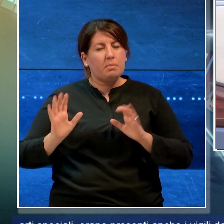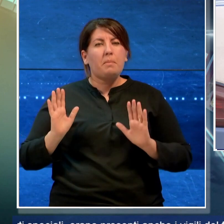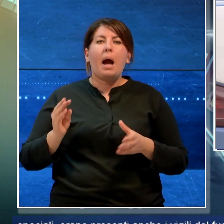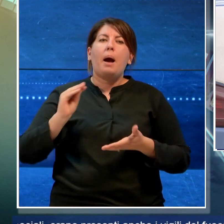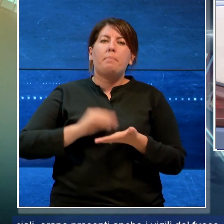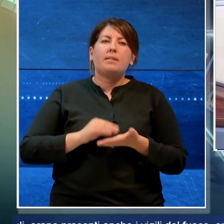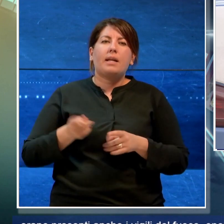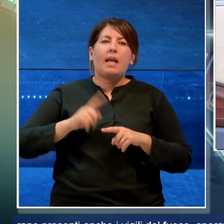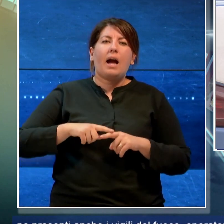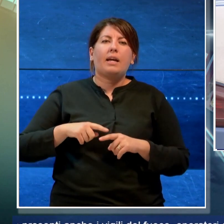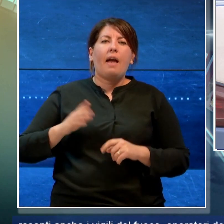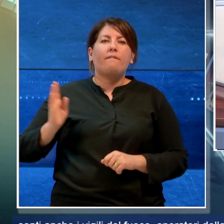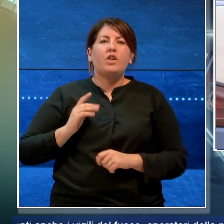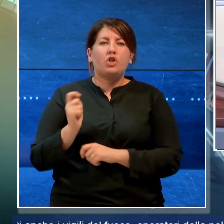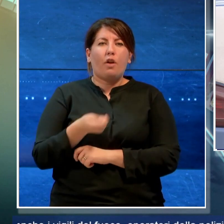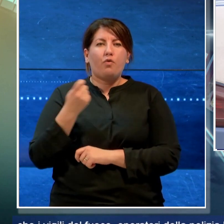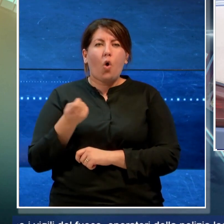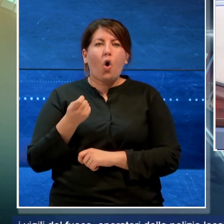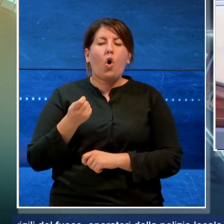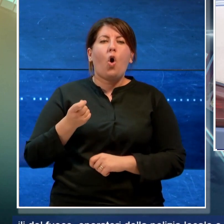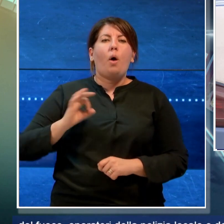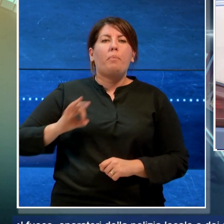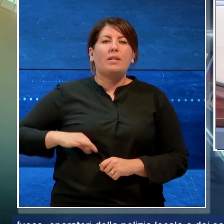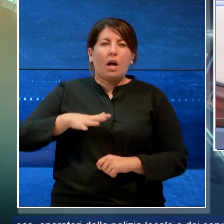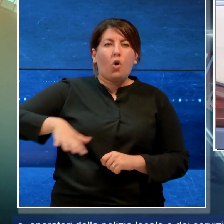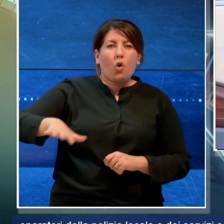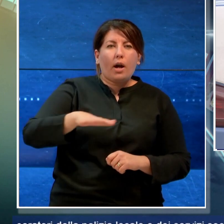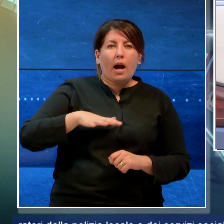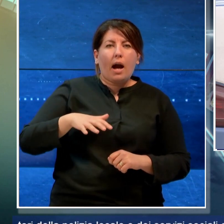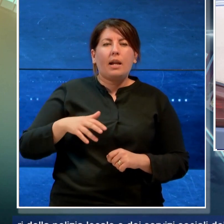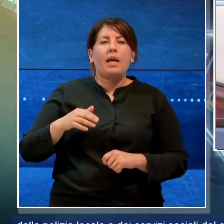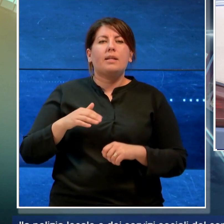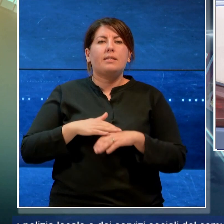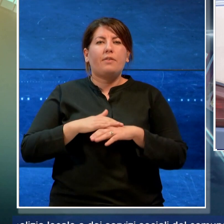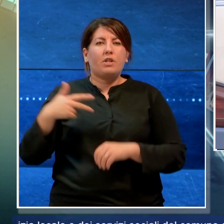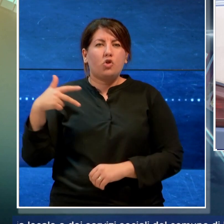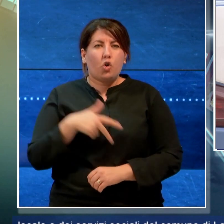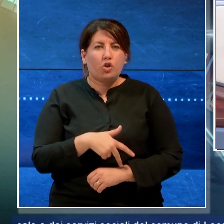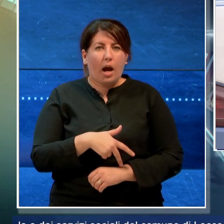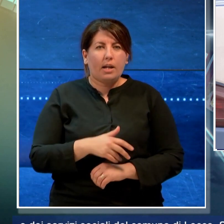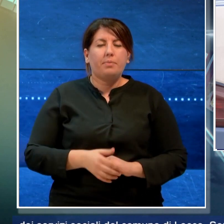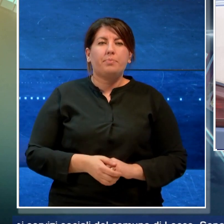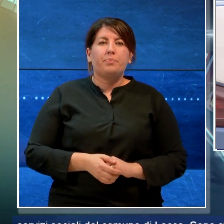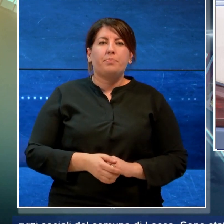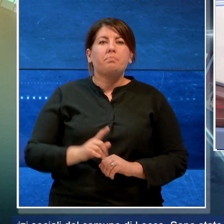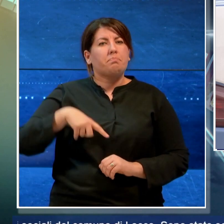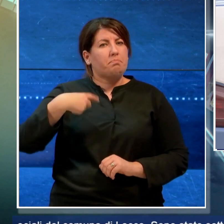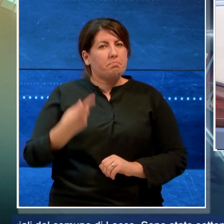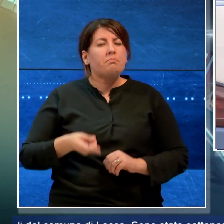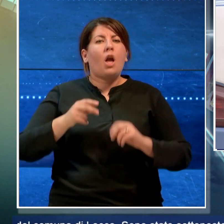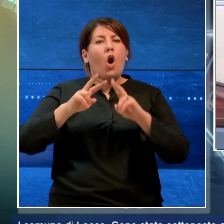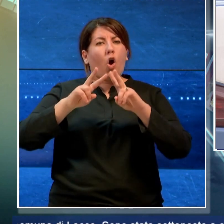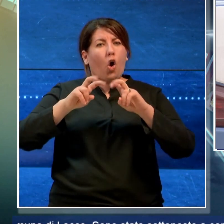vigili del fuoco, polizia locale e servizi sociali Sono state sottoposte a